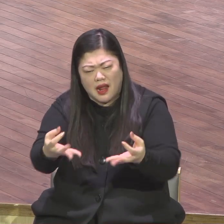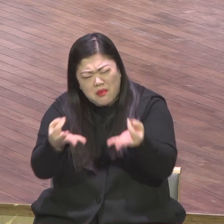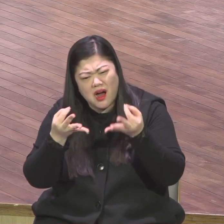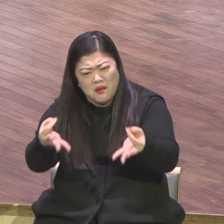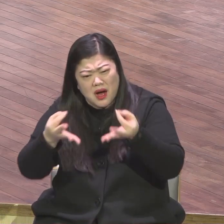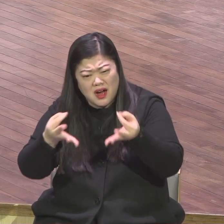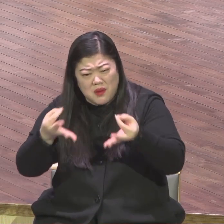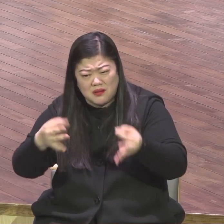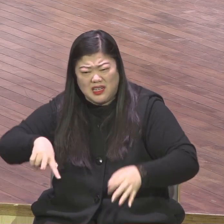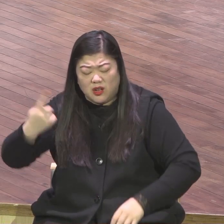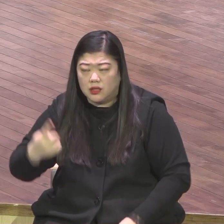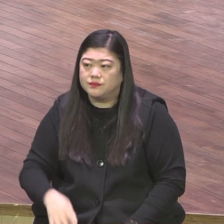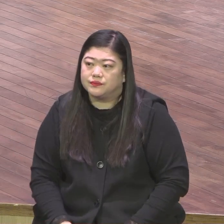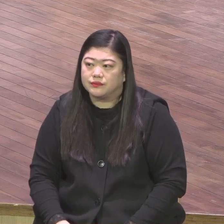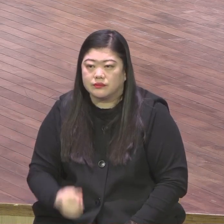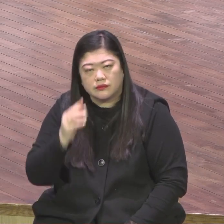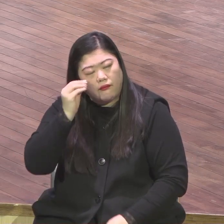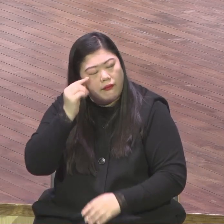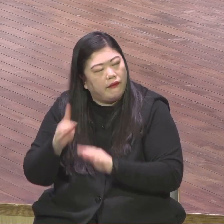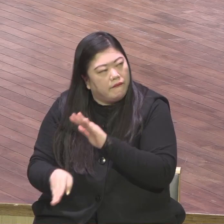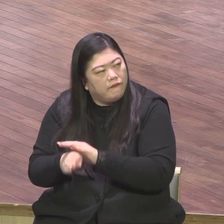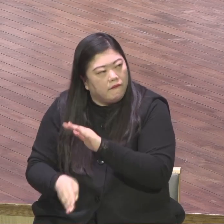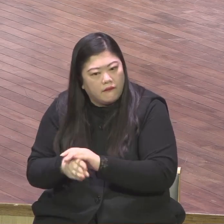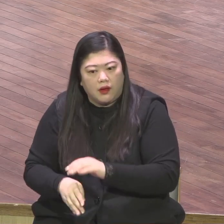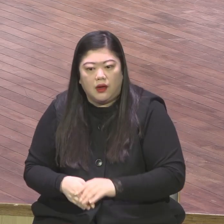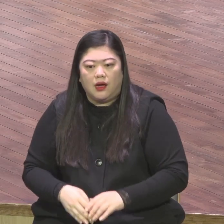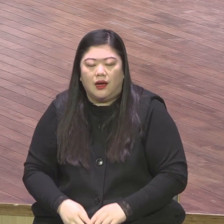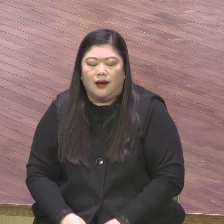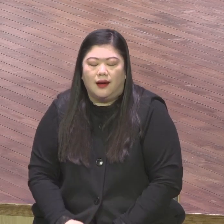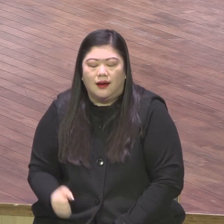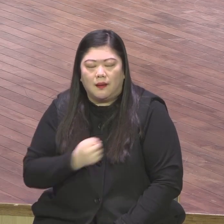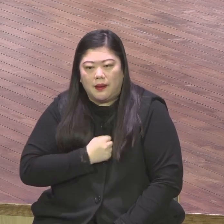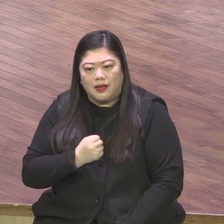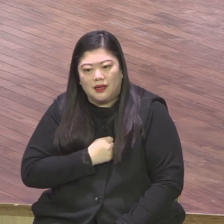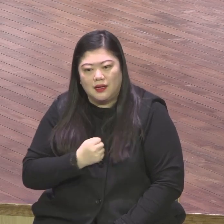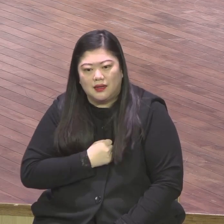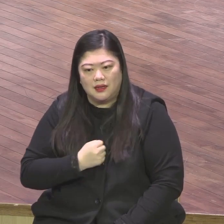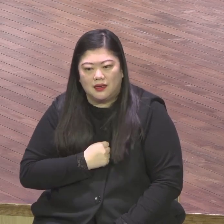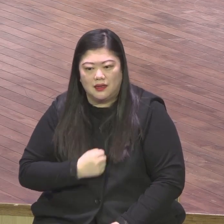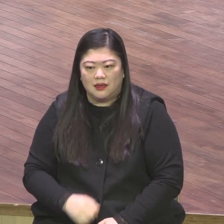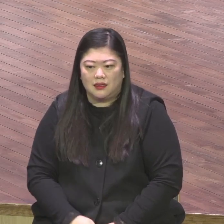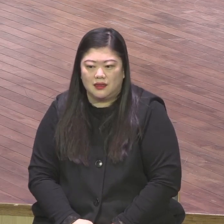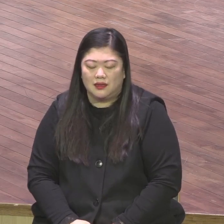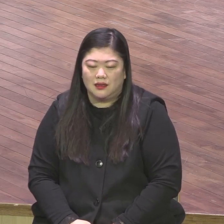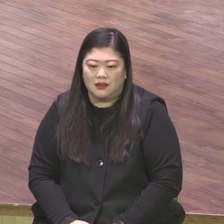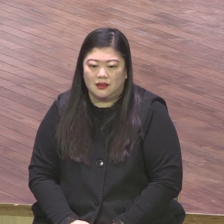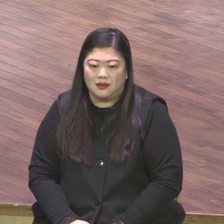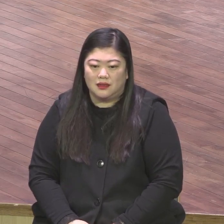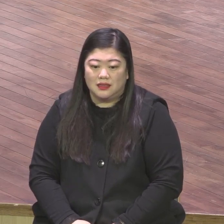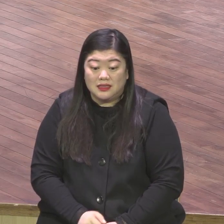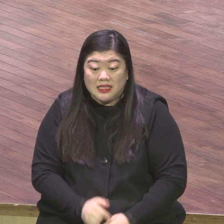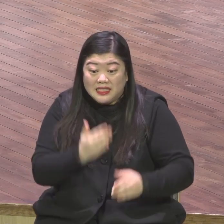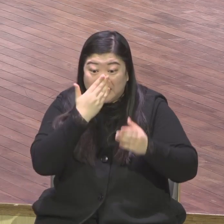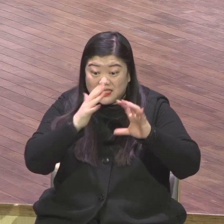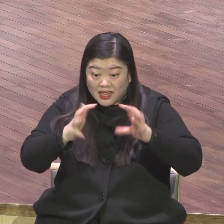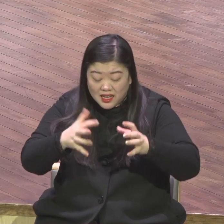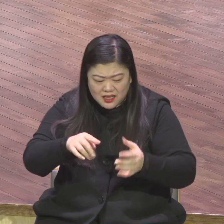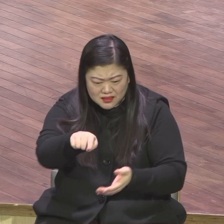말을 안 듣는다는 것입니다 암호서 8장 11절에 보면 이스라엘 백성들이 문제가 결국 뭐냐 하나님의 말씀을